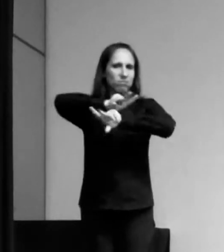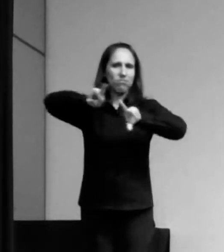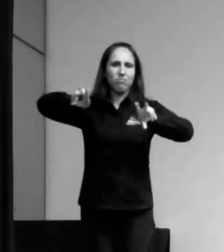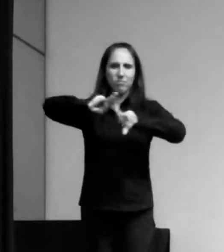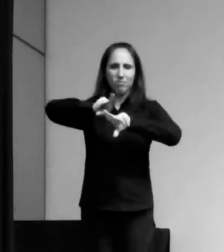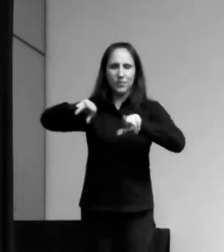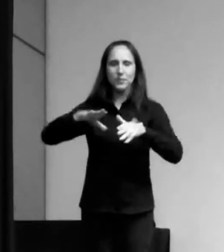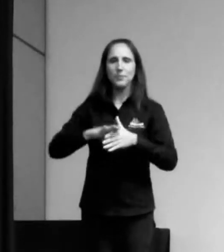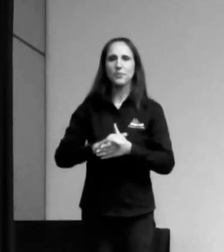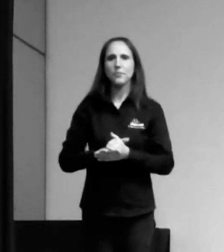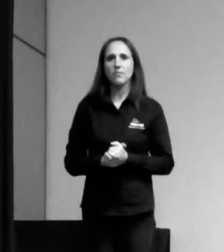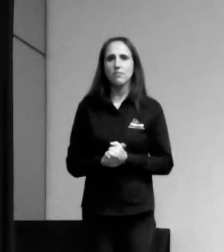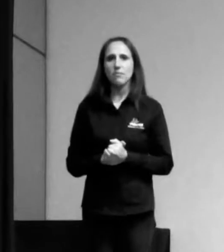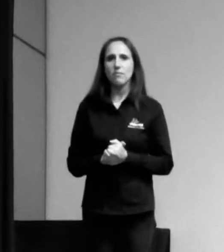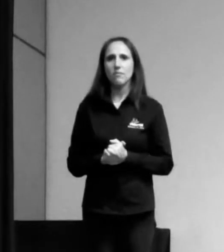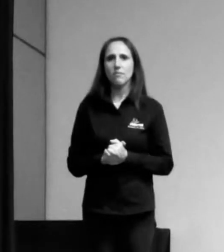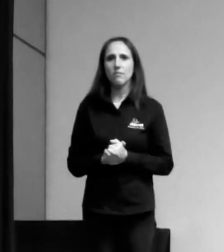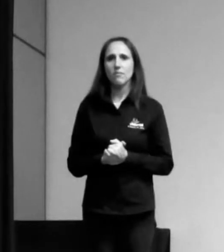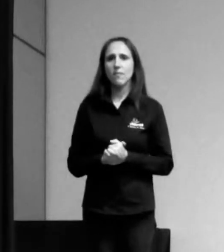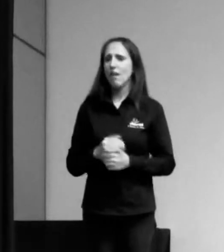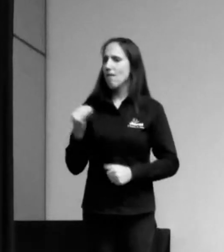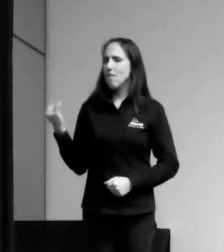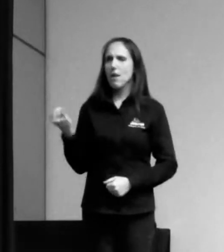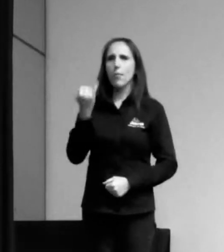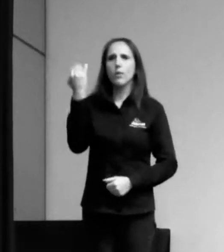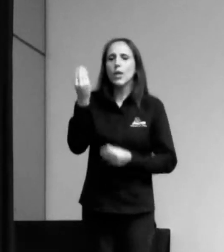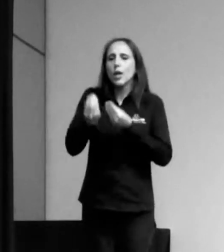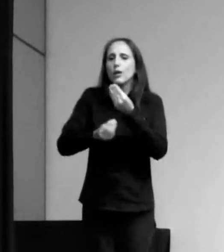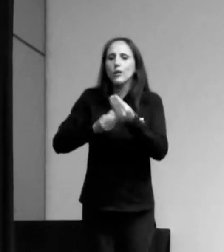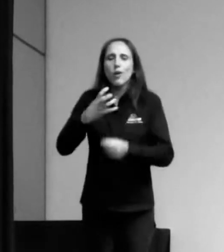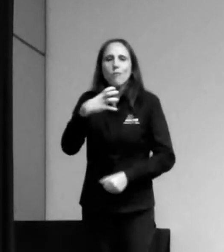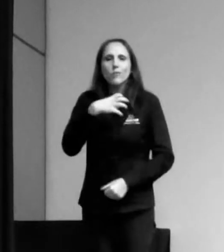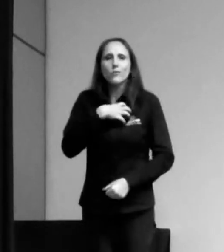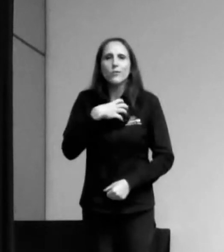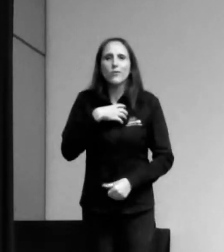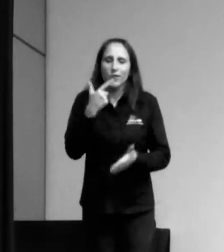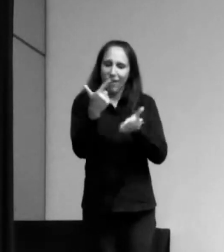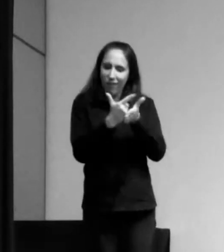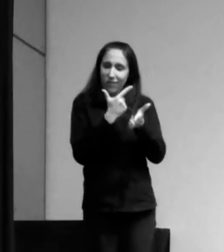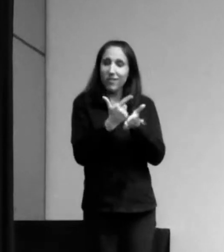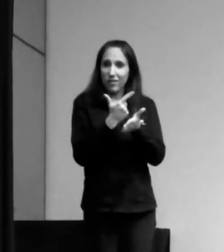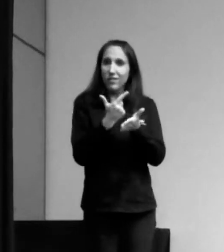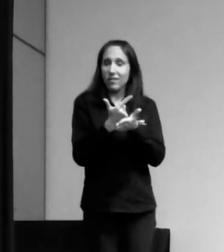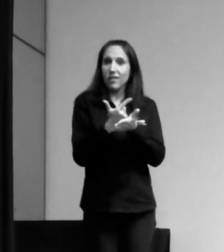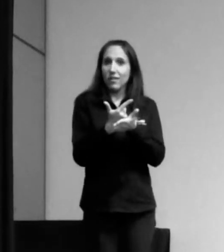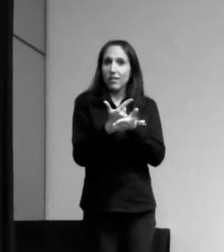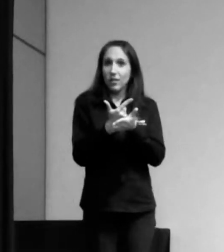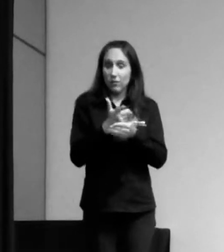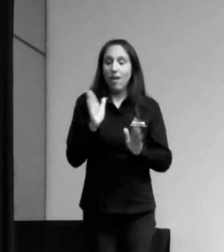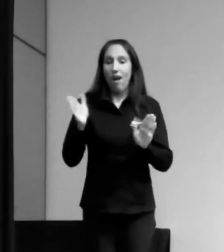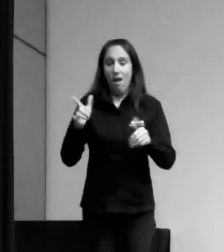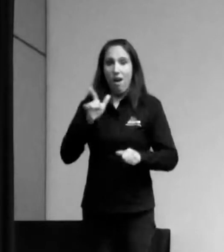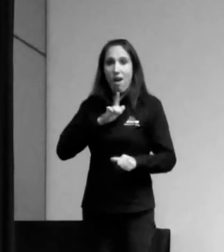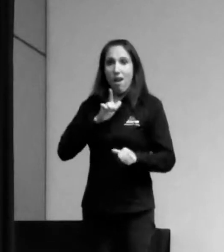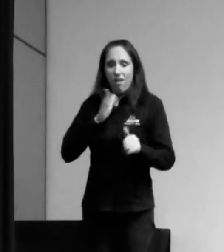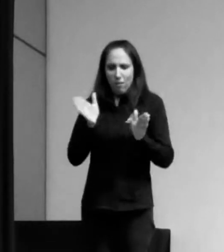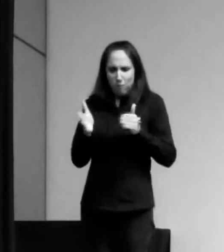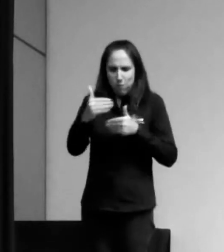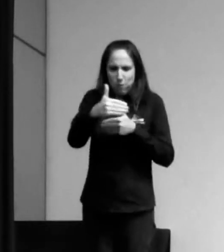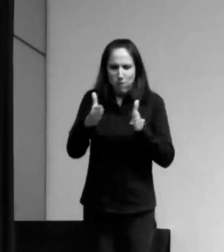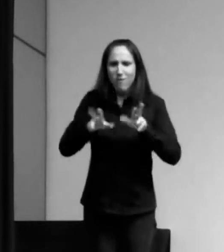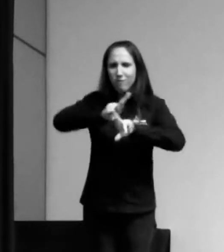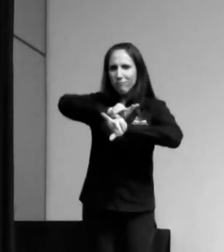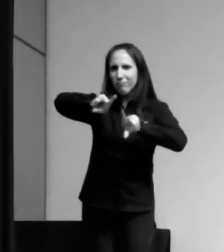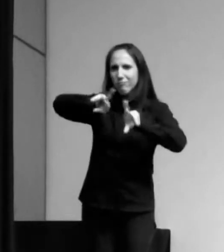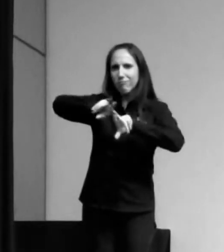Não é importante a forma que os livros tenham, uma vez que agora eles assumiram formas muitas mais